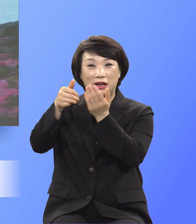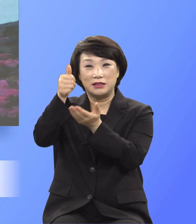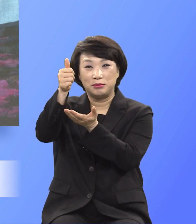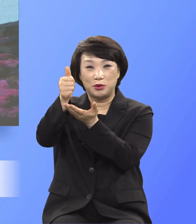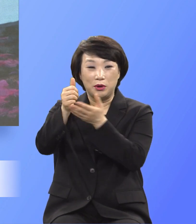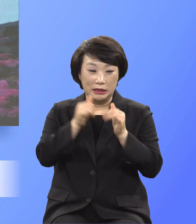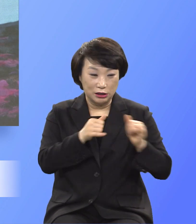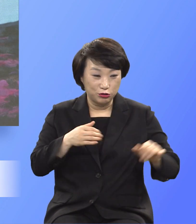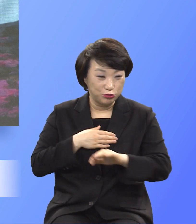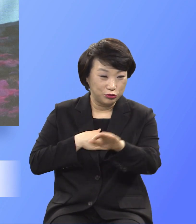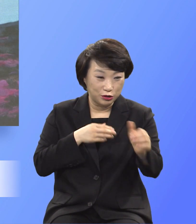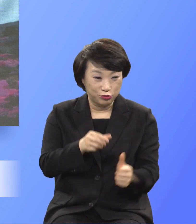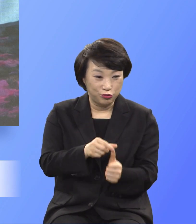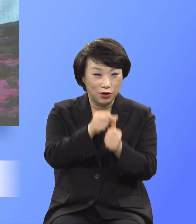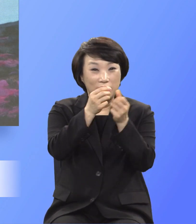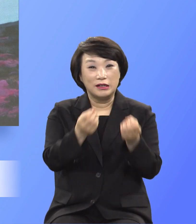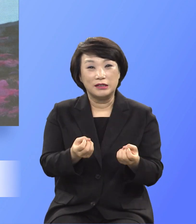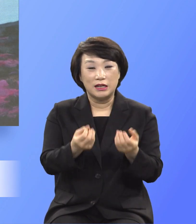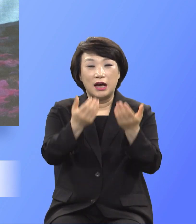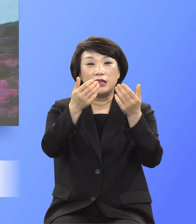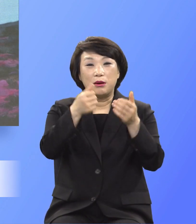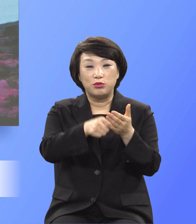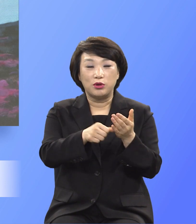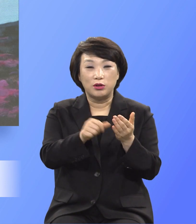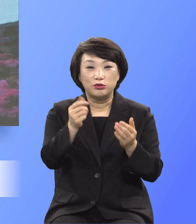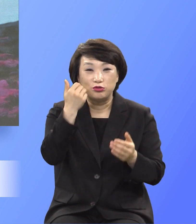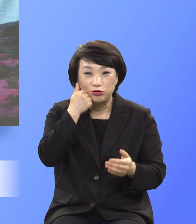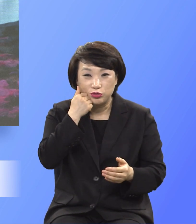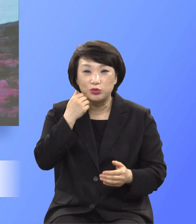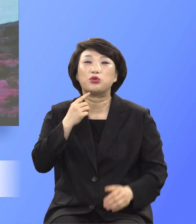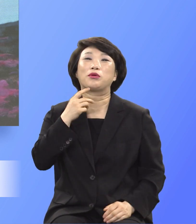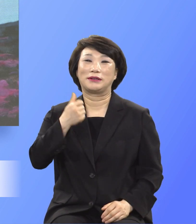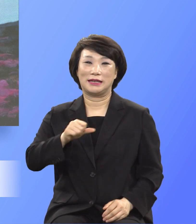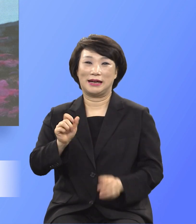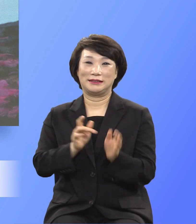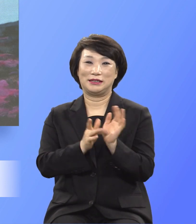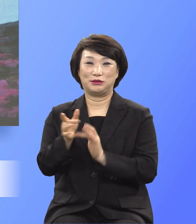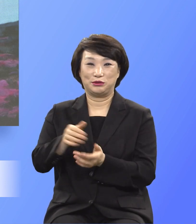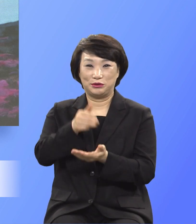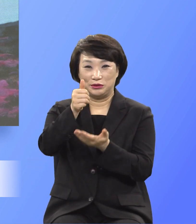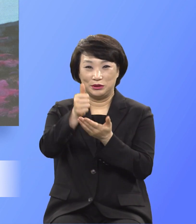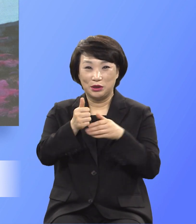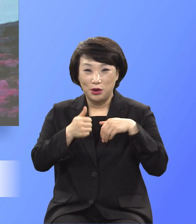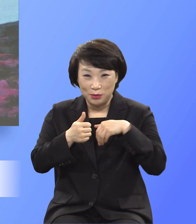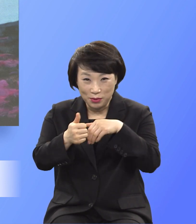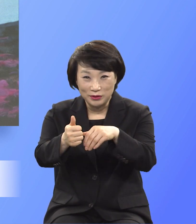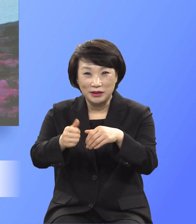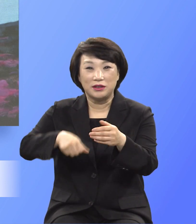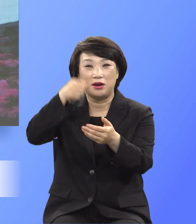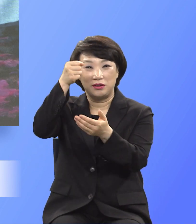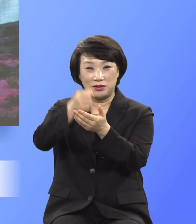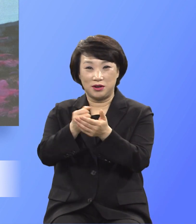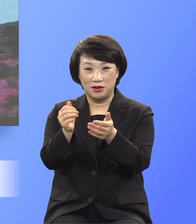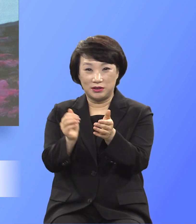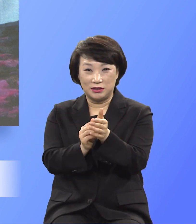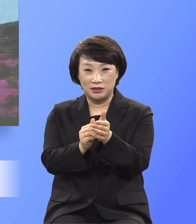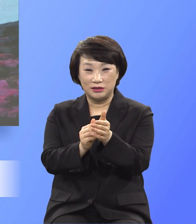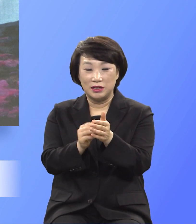구원의 재물을 자신의 독생자 예수 그리도로 정하시고 십자가에